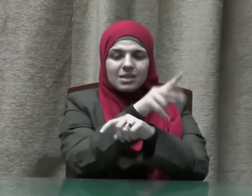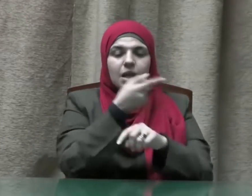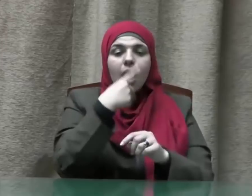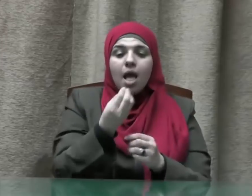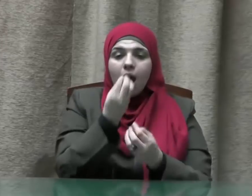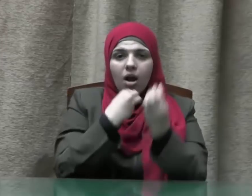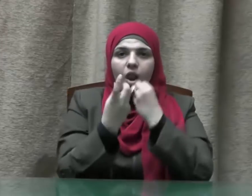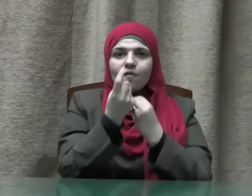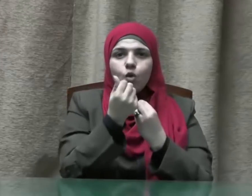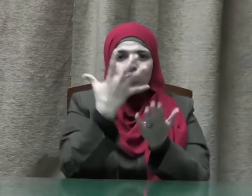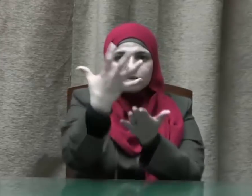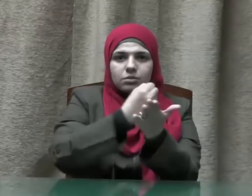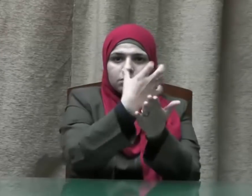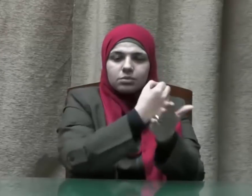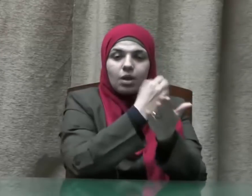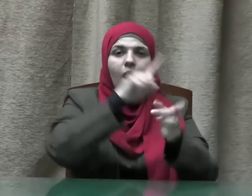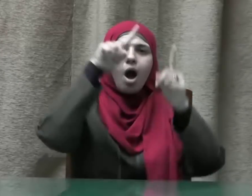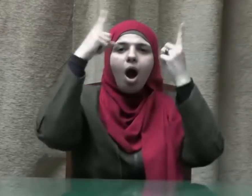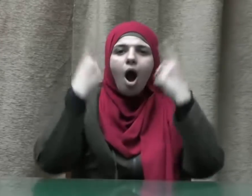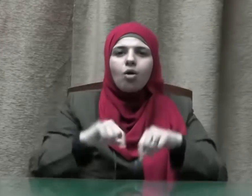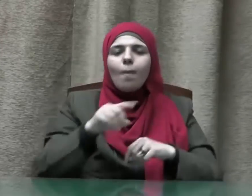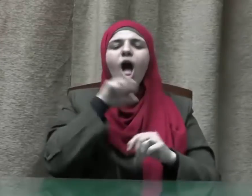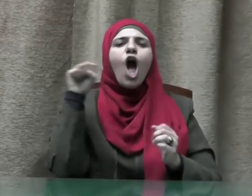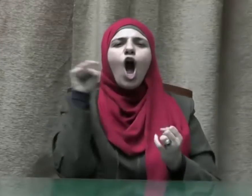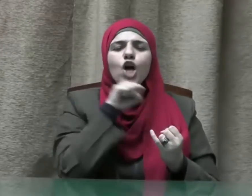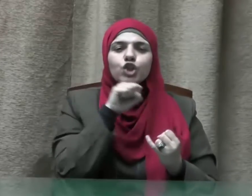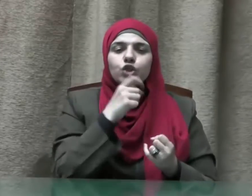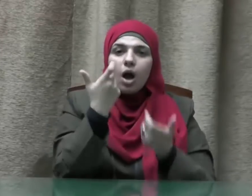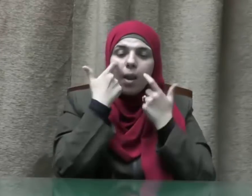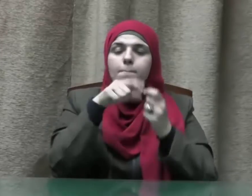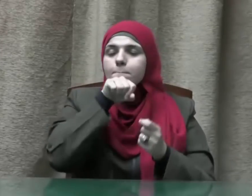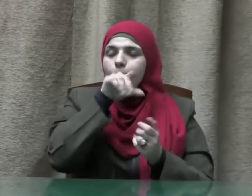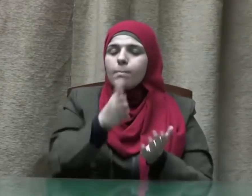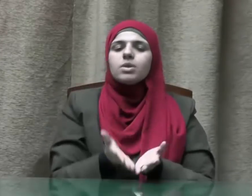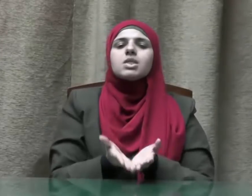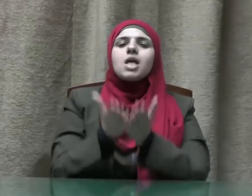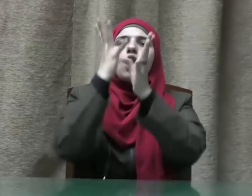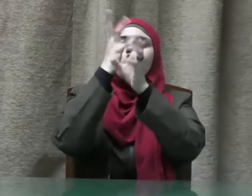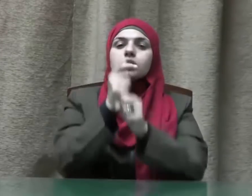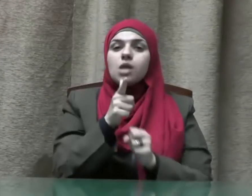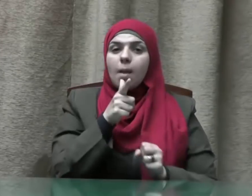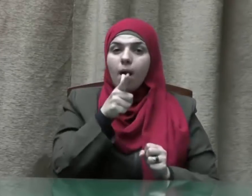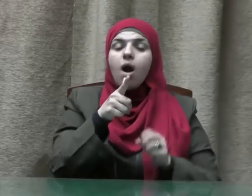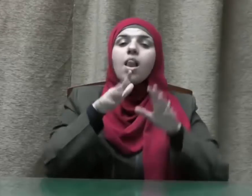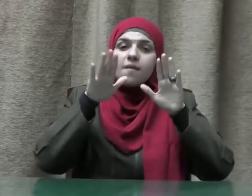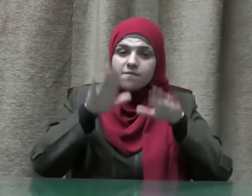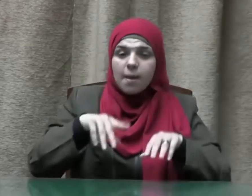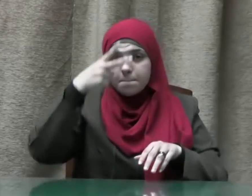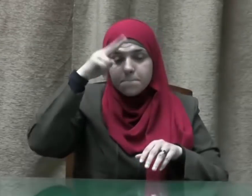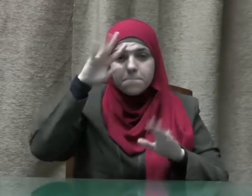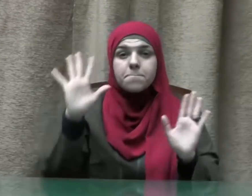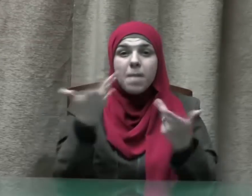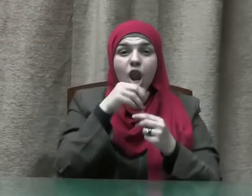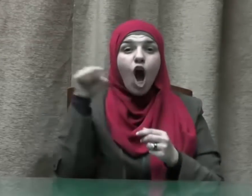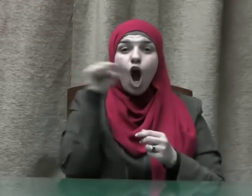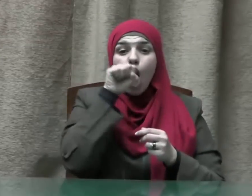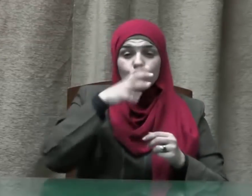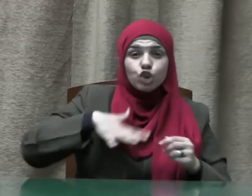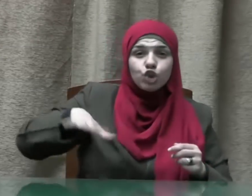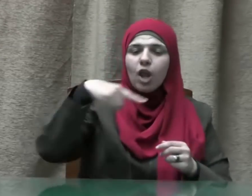بالباطل من الغش فقال صلى الله عليه وسلم من غشنا فليس منا